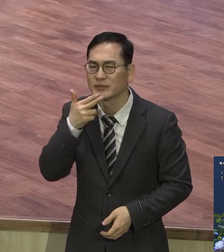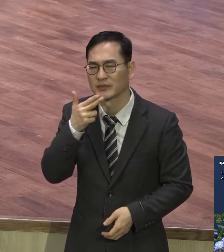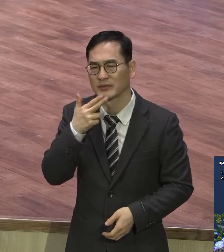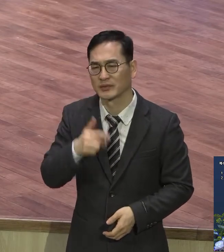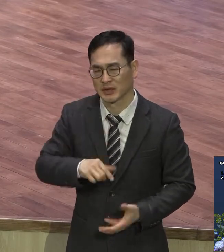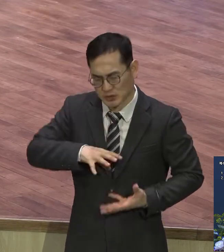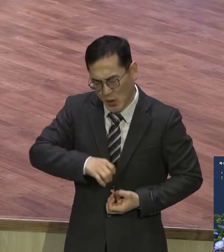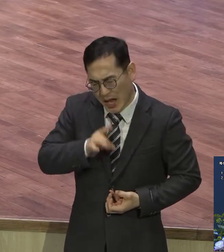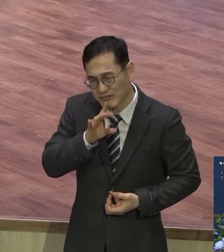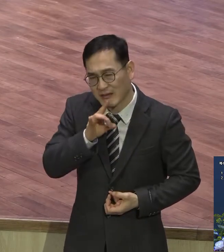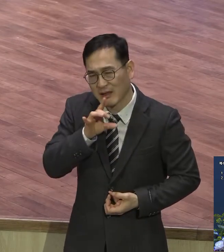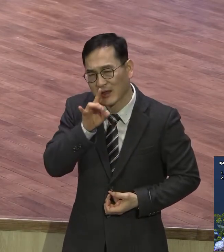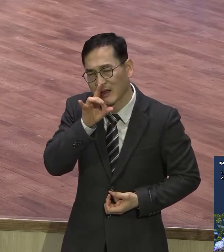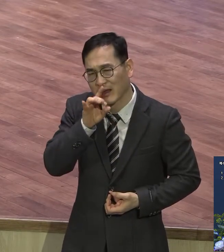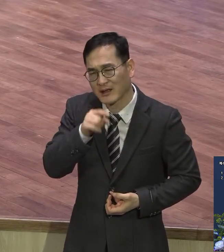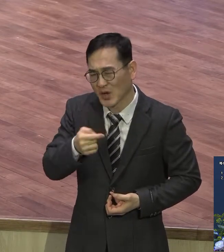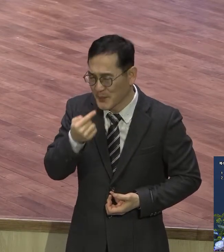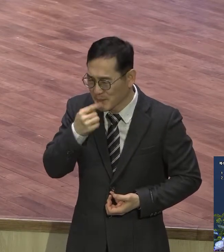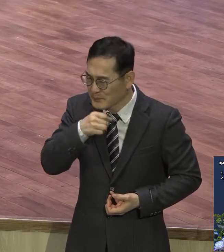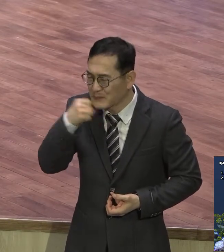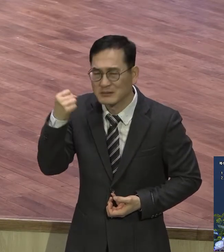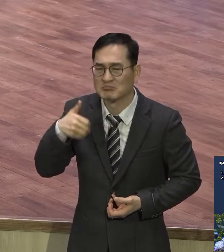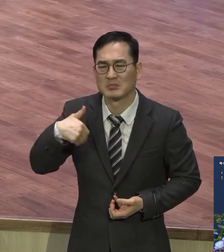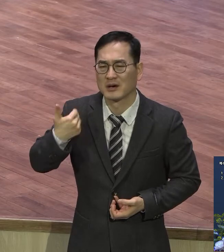맛을 물으니까 병든 사람